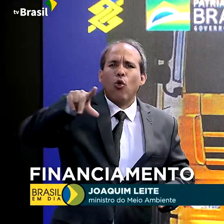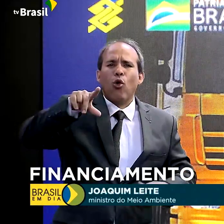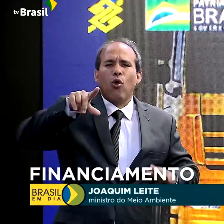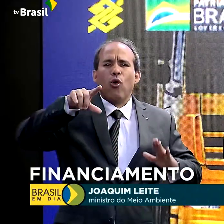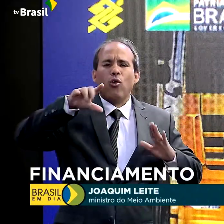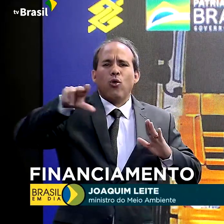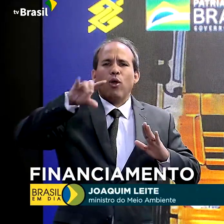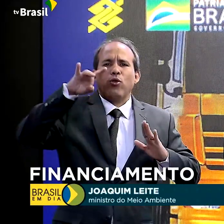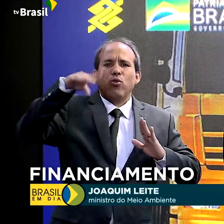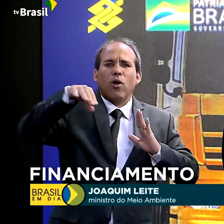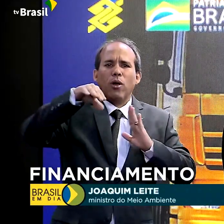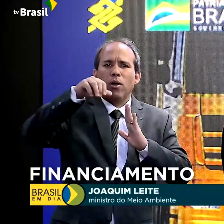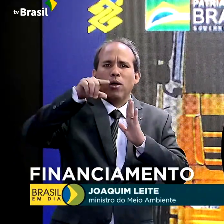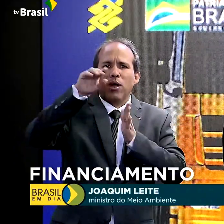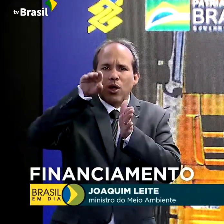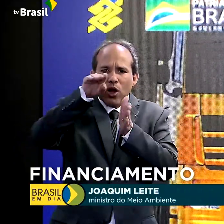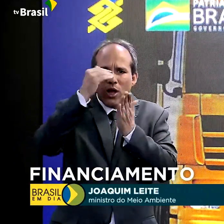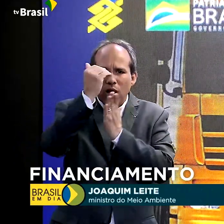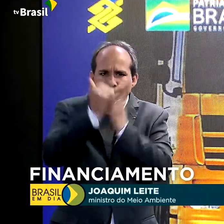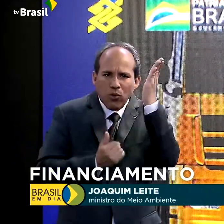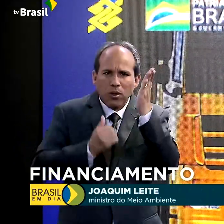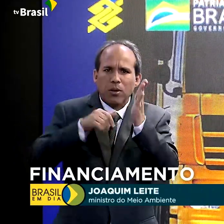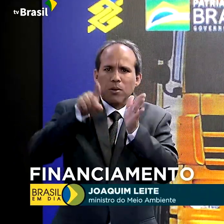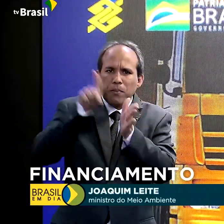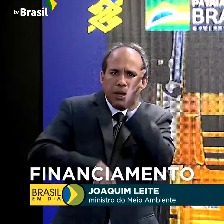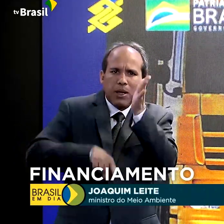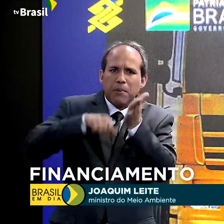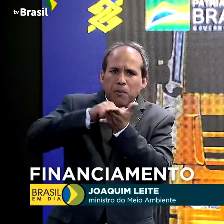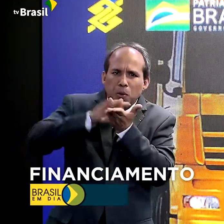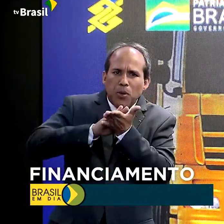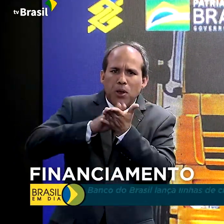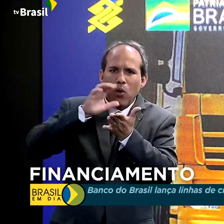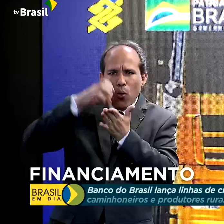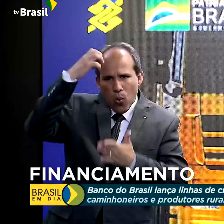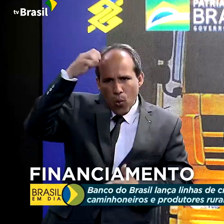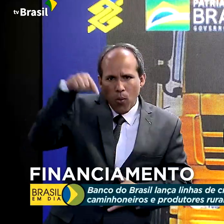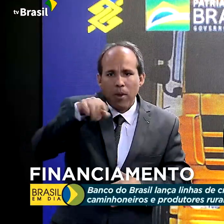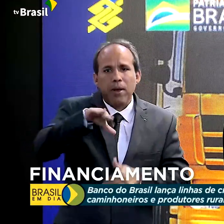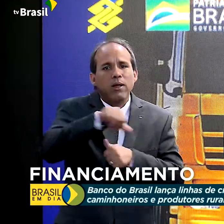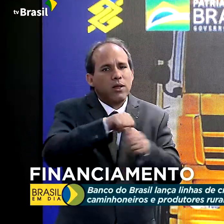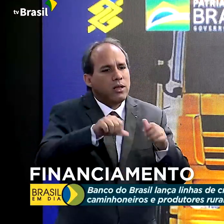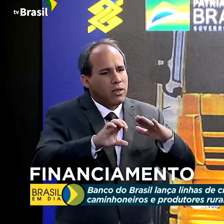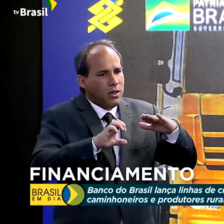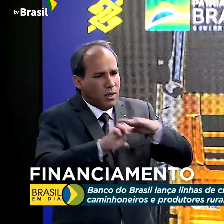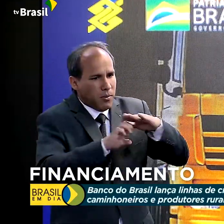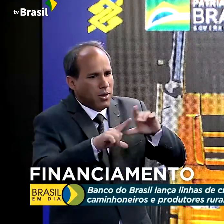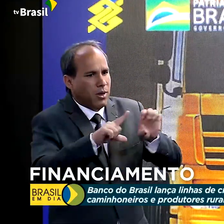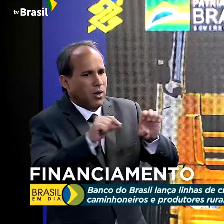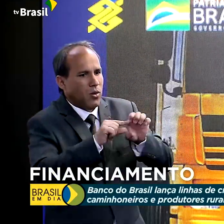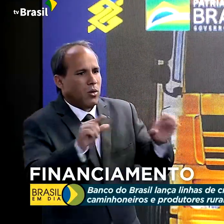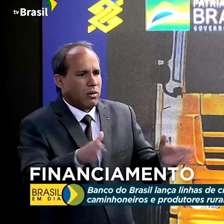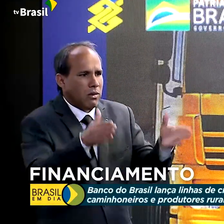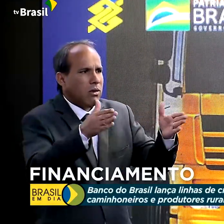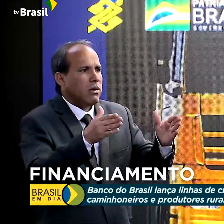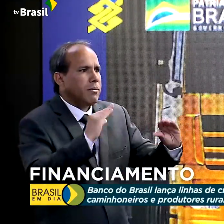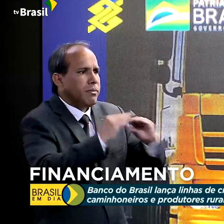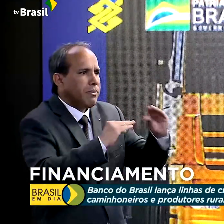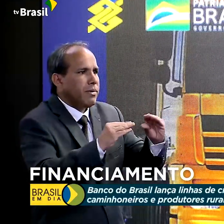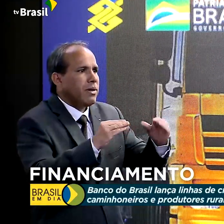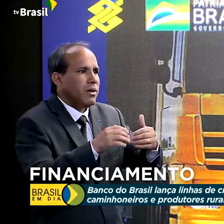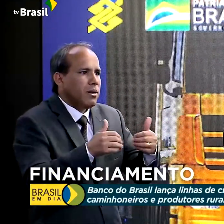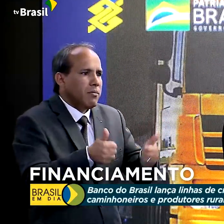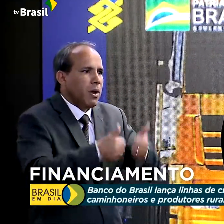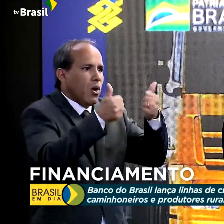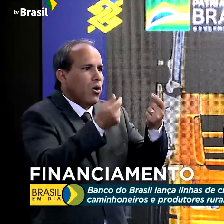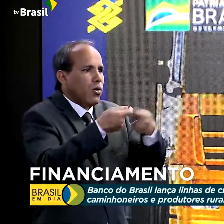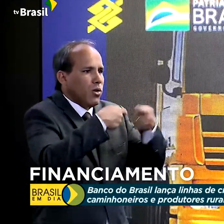proibir, multar e culpar. É incentivar, empreender, remunerar e achar soluções lucrativas para o meio